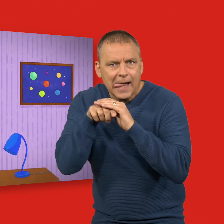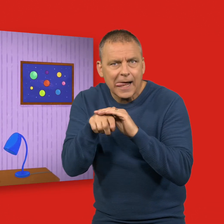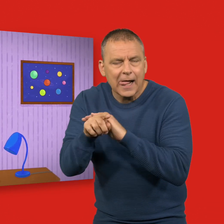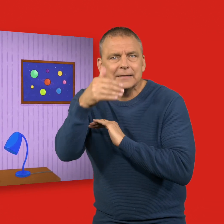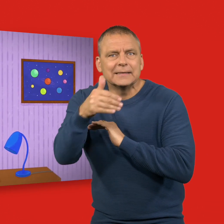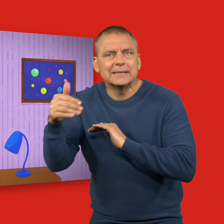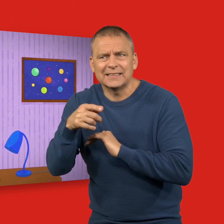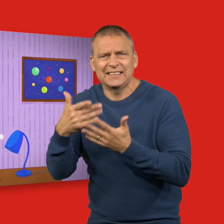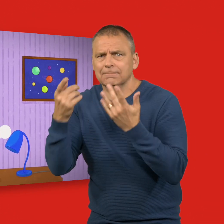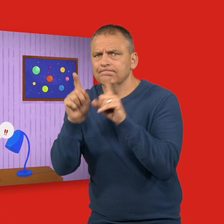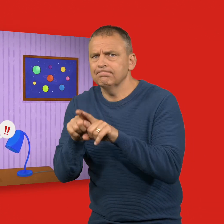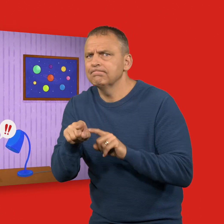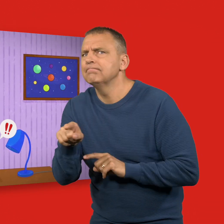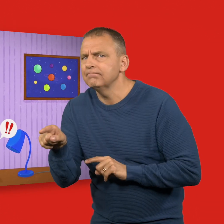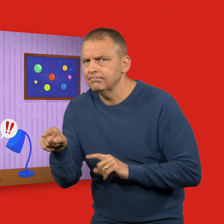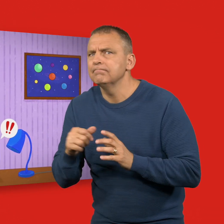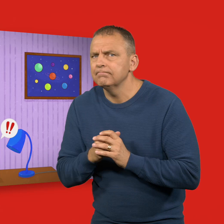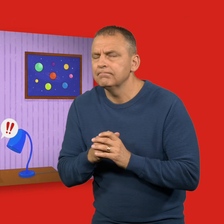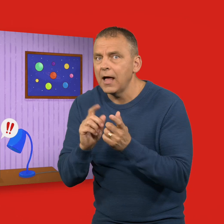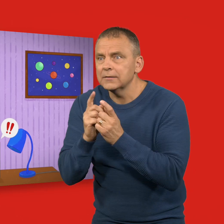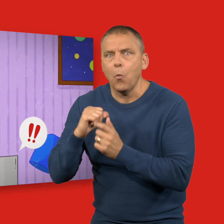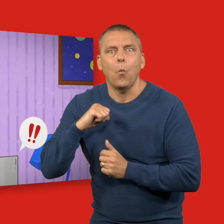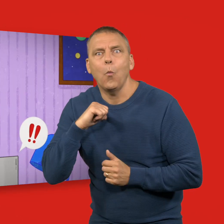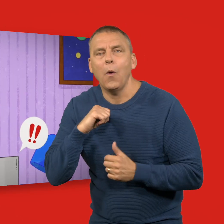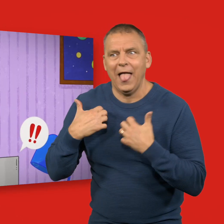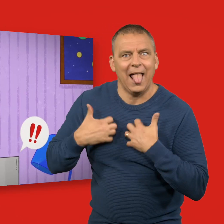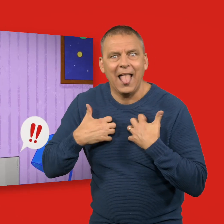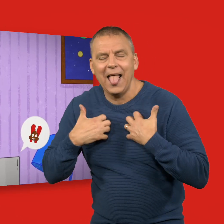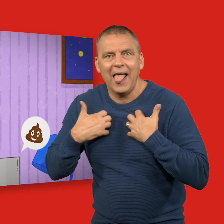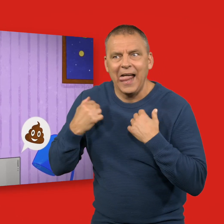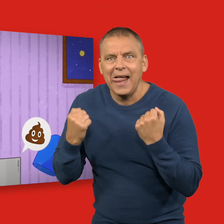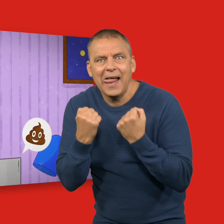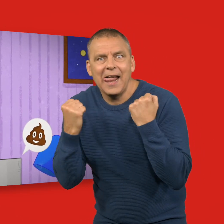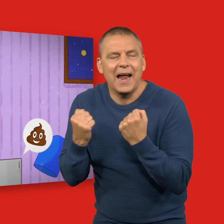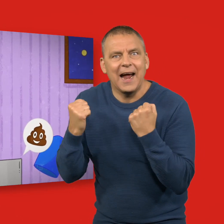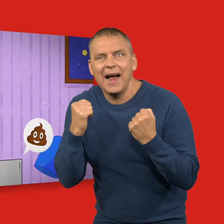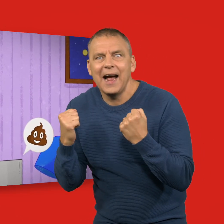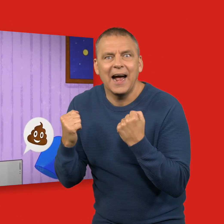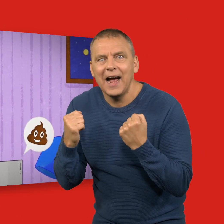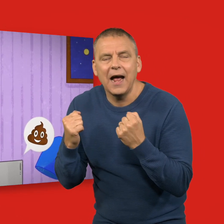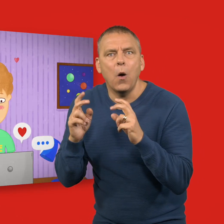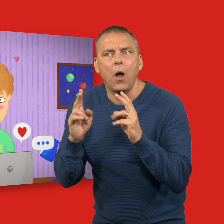exempel gå in på sidor som inte är tillåtna. Det kan kännas kul och pirrigt.